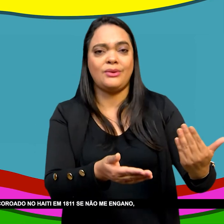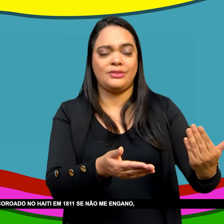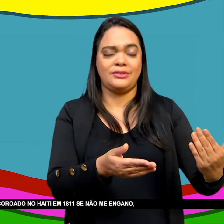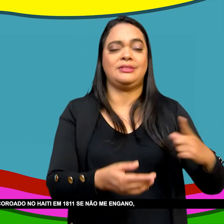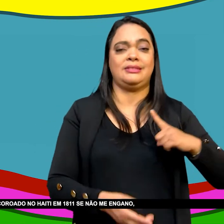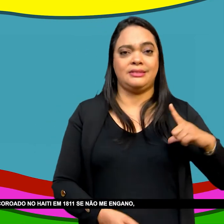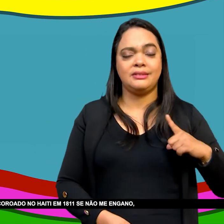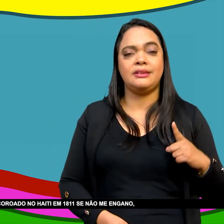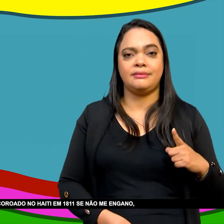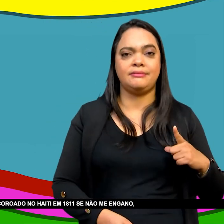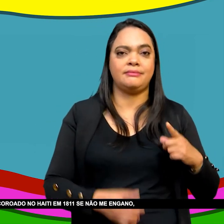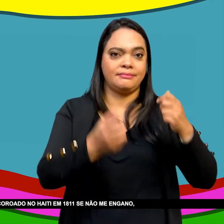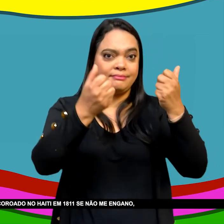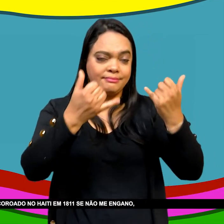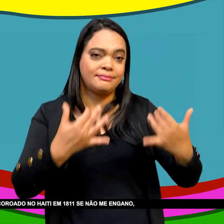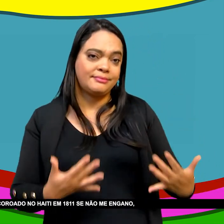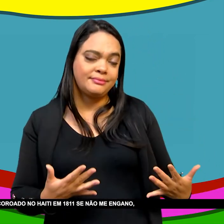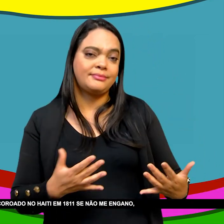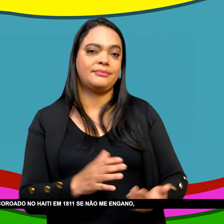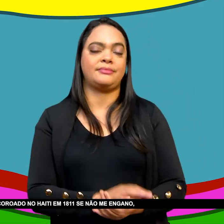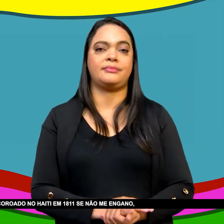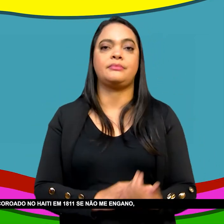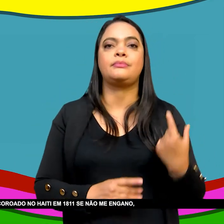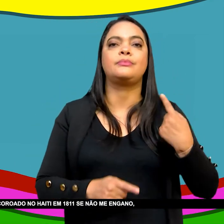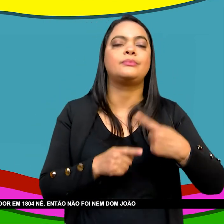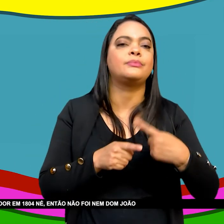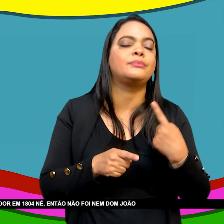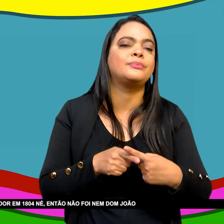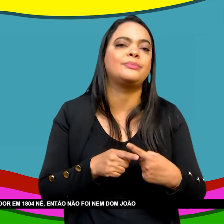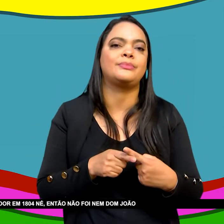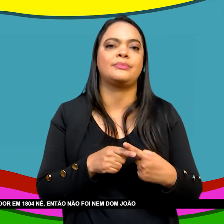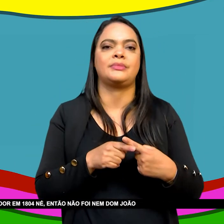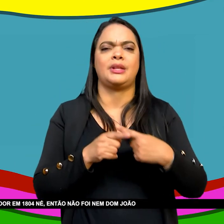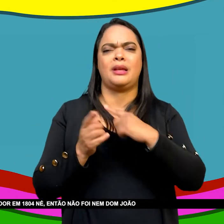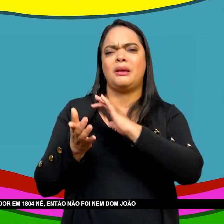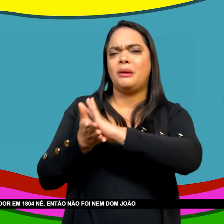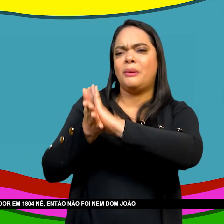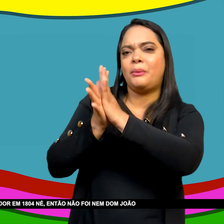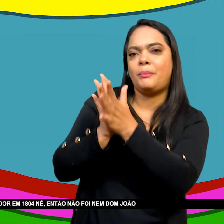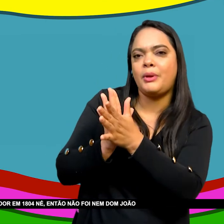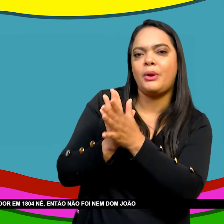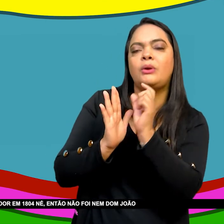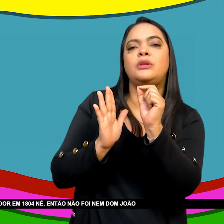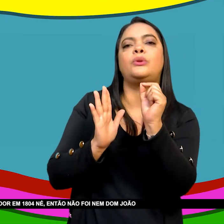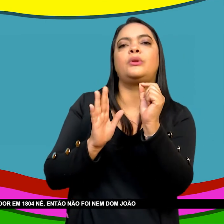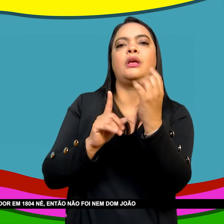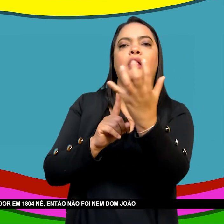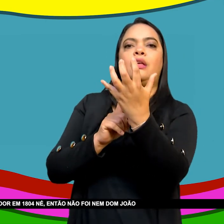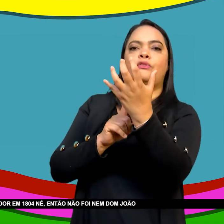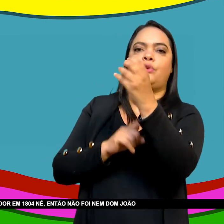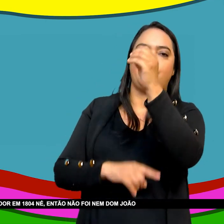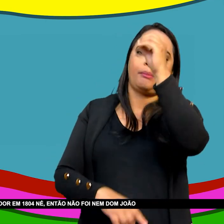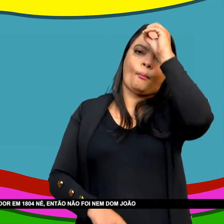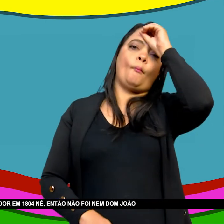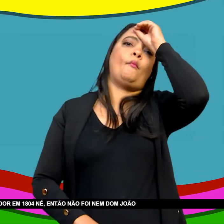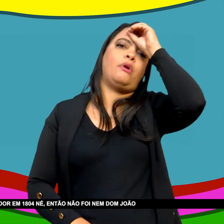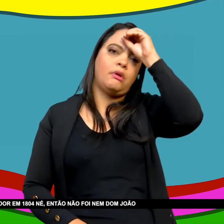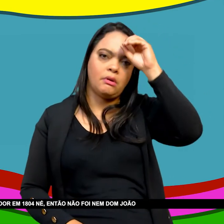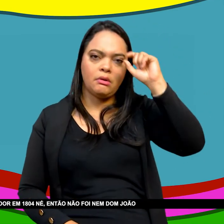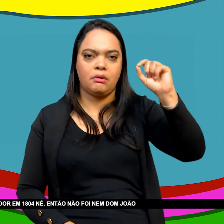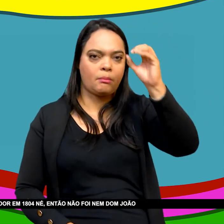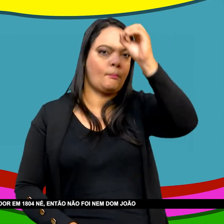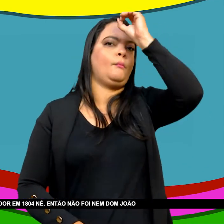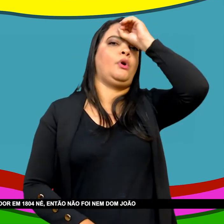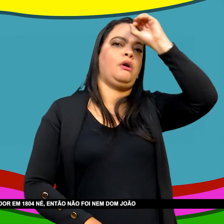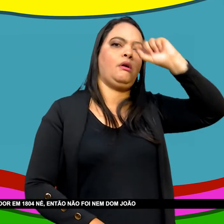1818, 1911 E o Jean-Jacques Dessaline Foi coroado imperador em